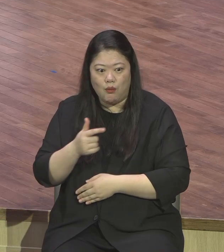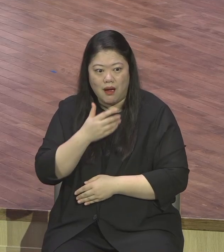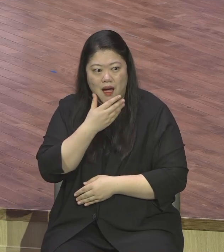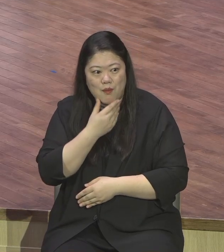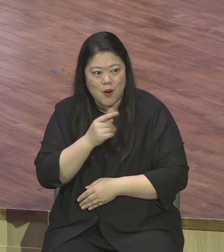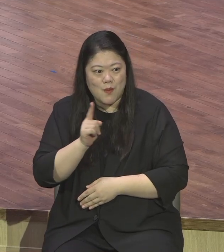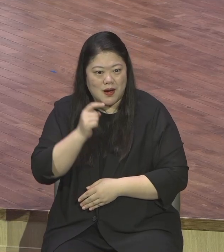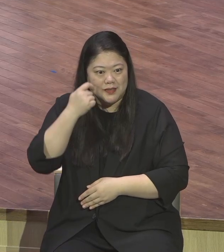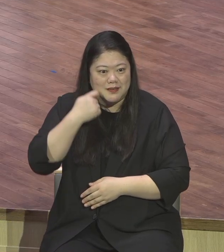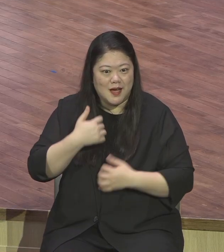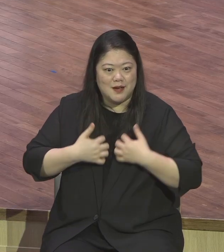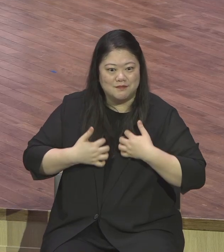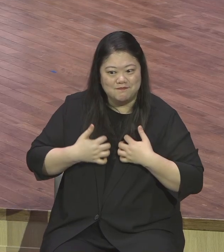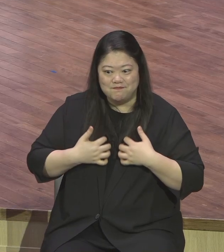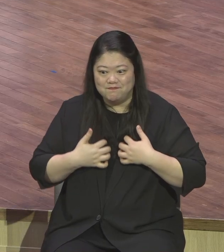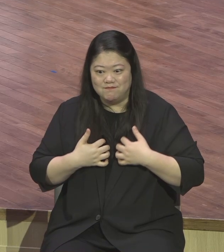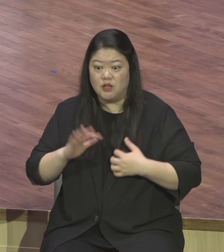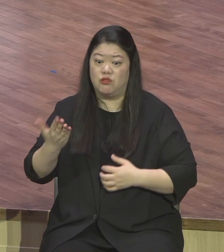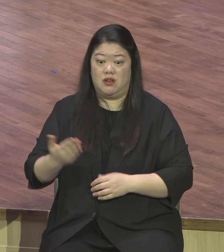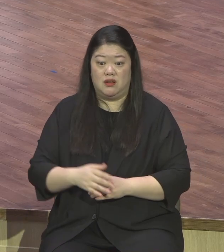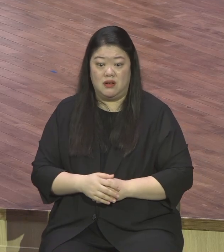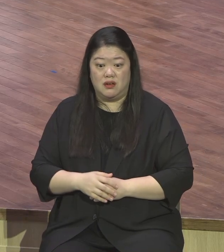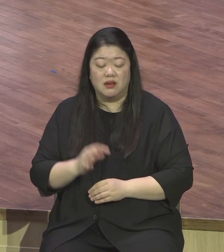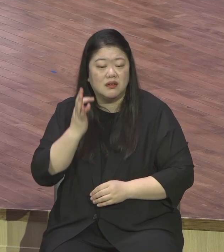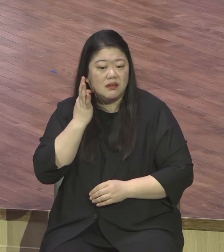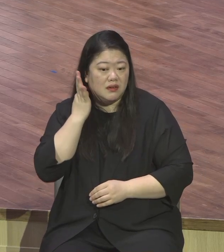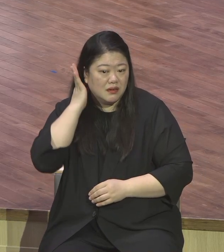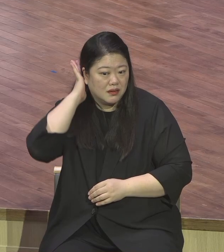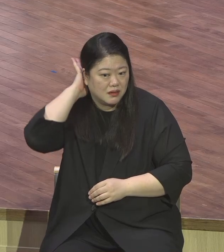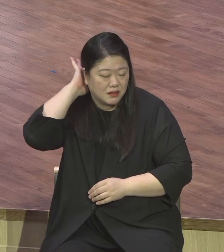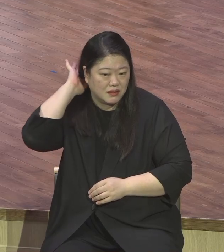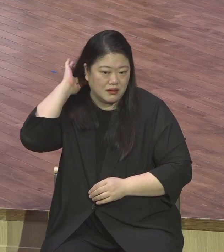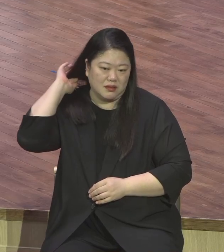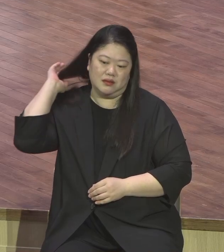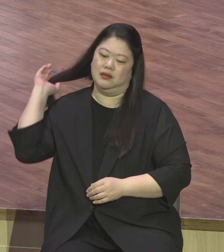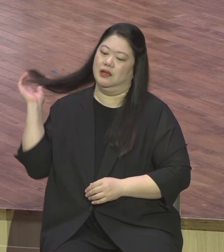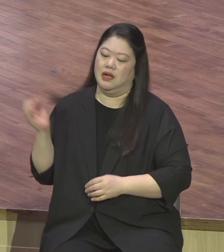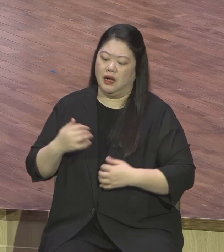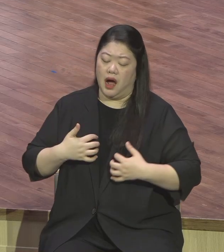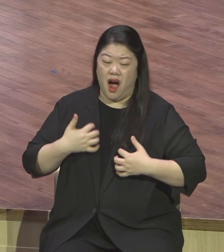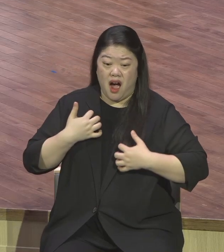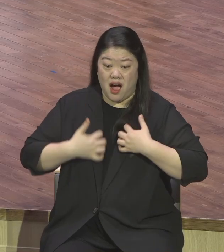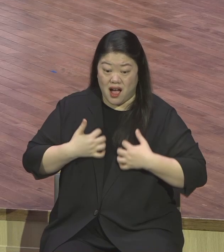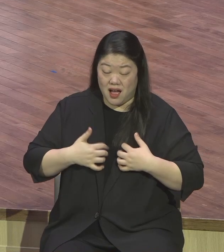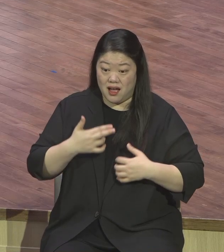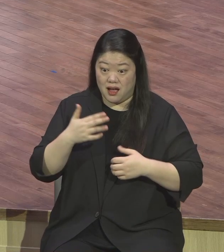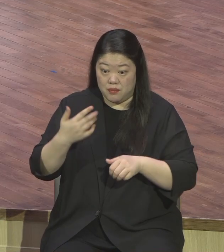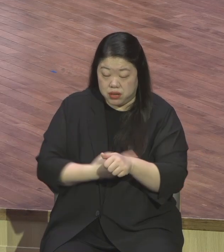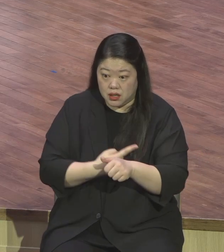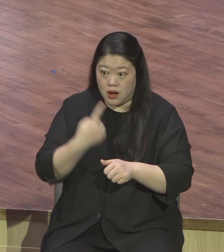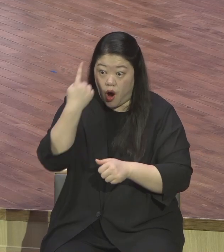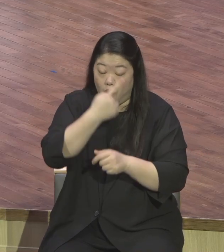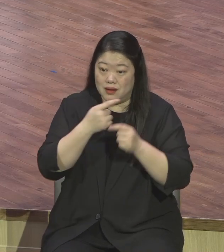모든 먹구름이 싹 그치고 찬란한 햇빛이 쫙 생명에 넘치는